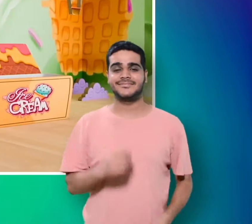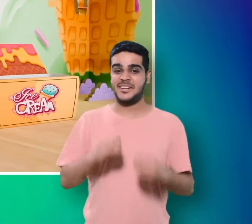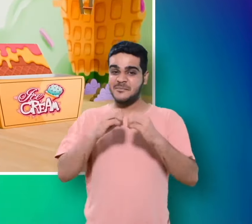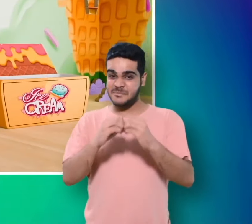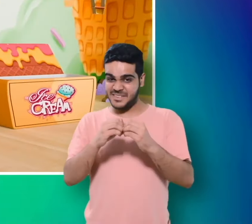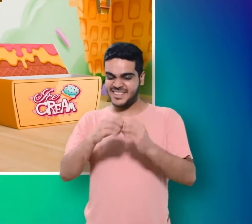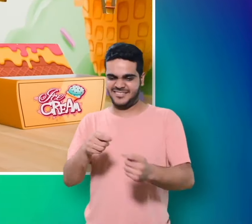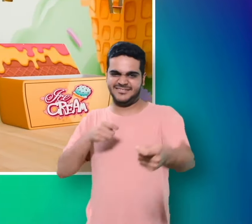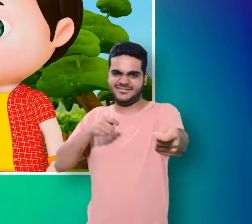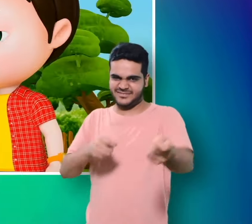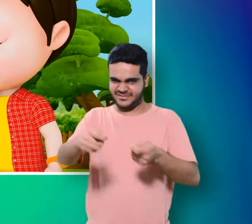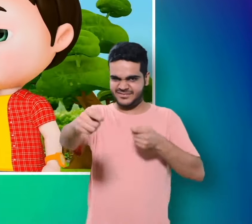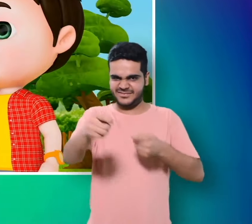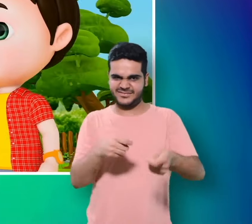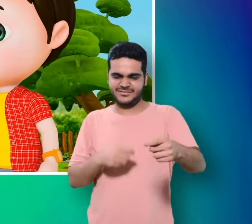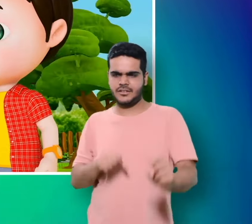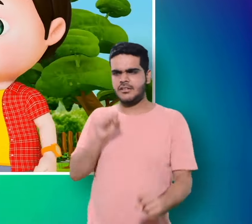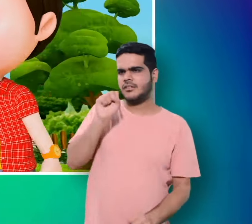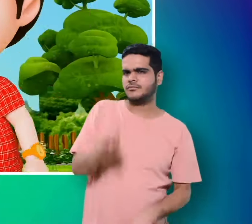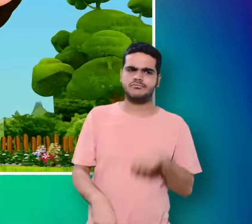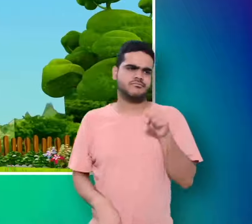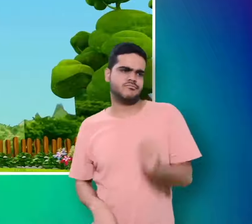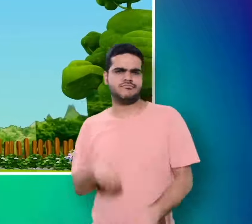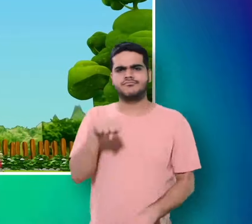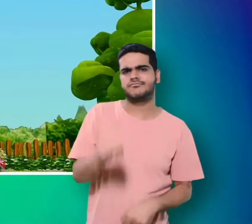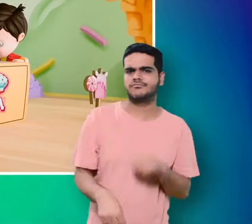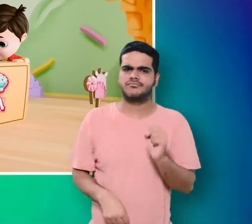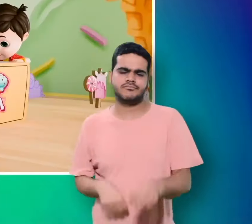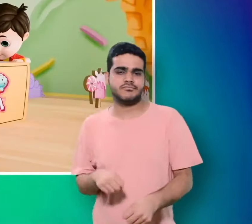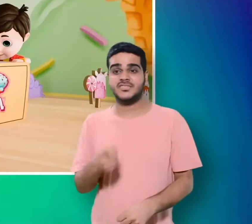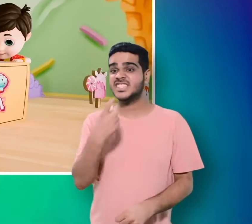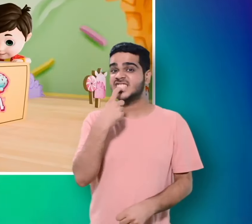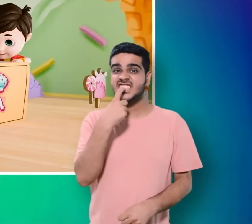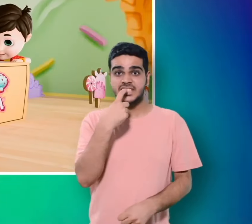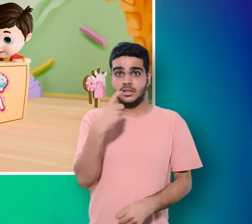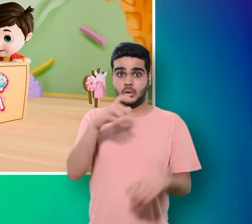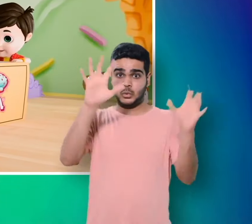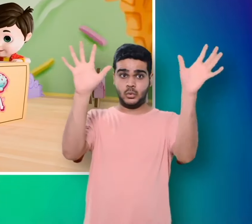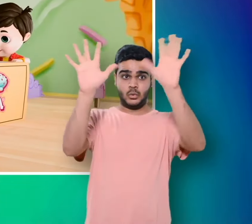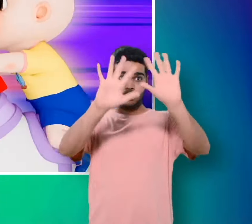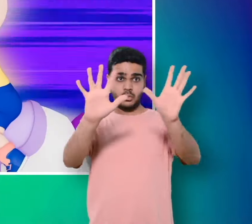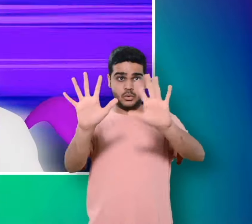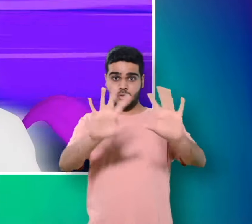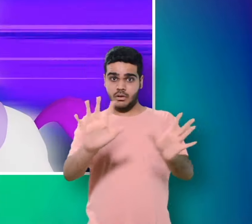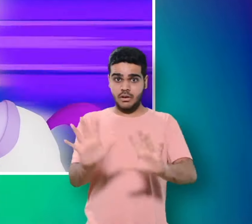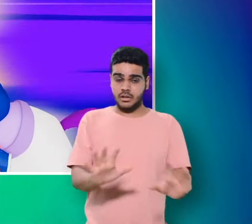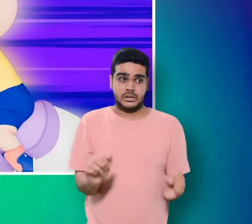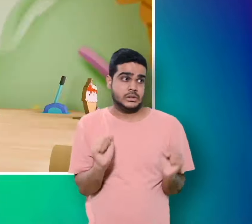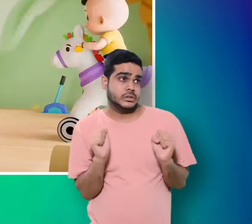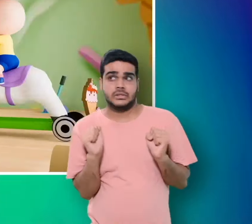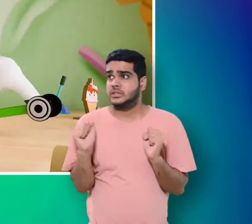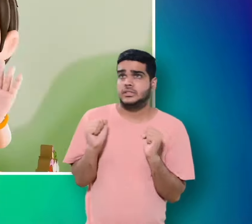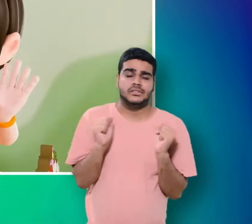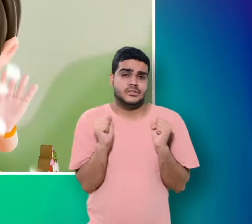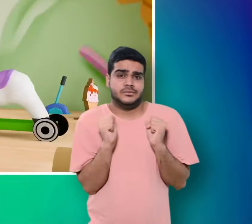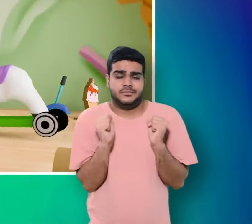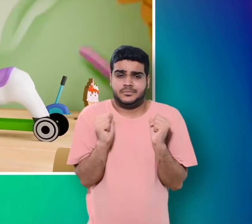घोड़ा थाग मंडी पहुचा सबसी मंडी सबसी मंडी बरफ बड़ी थी बरफ में लटकर